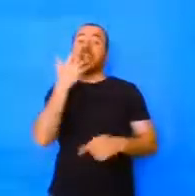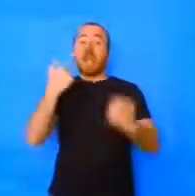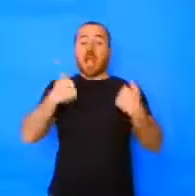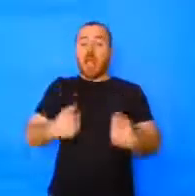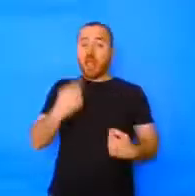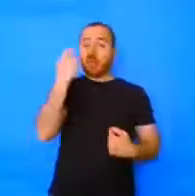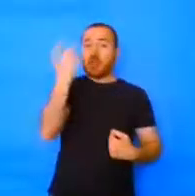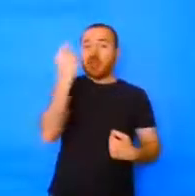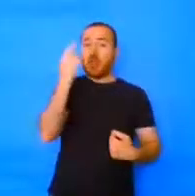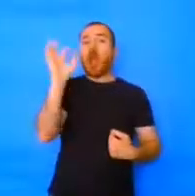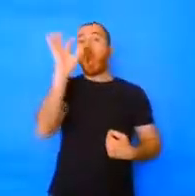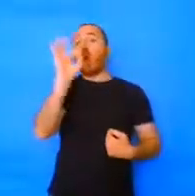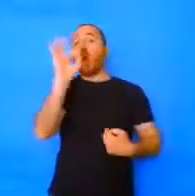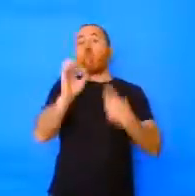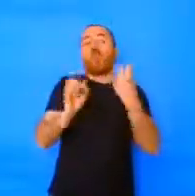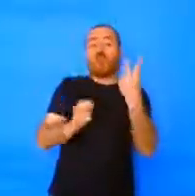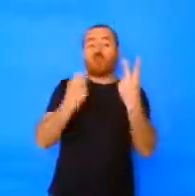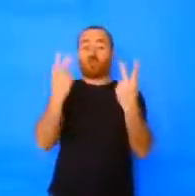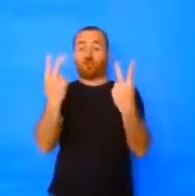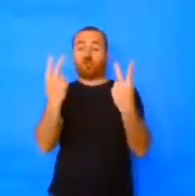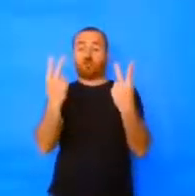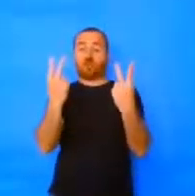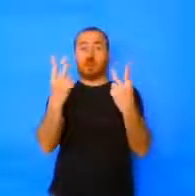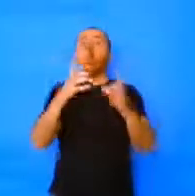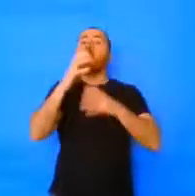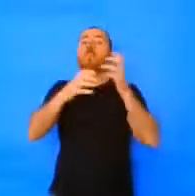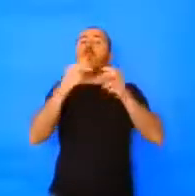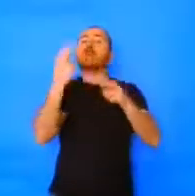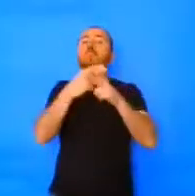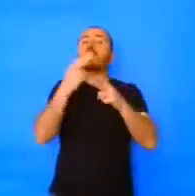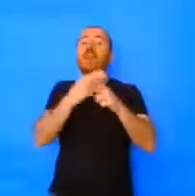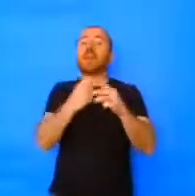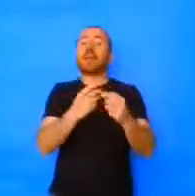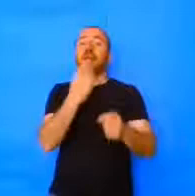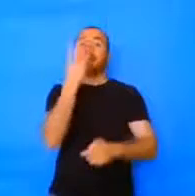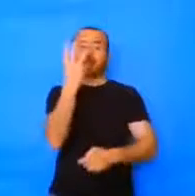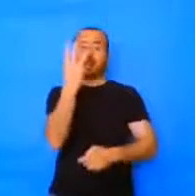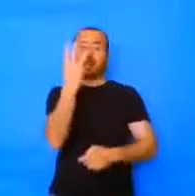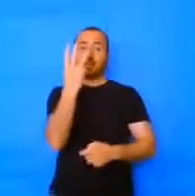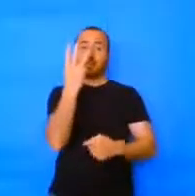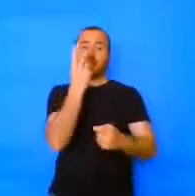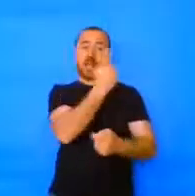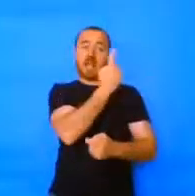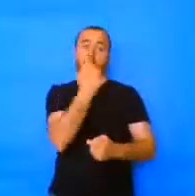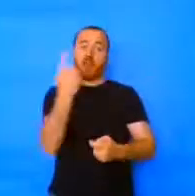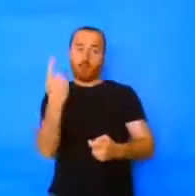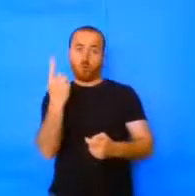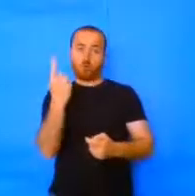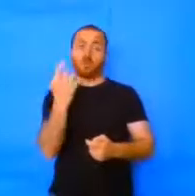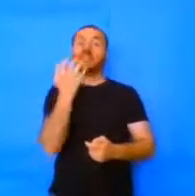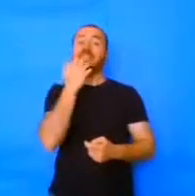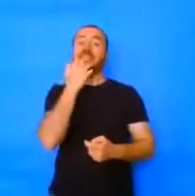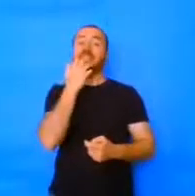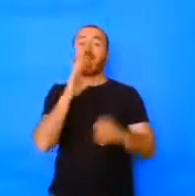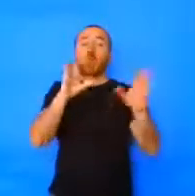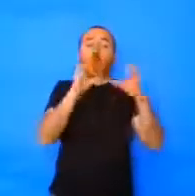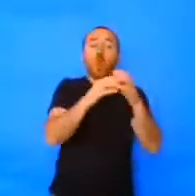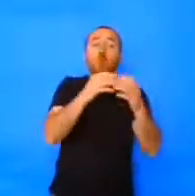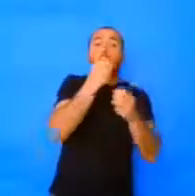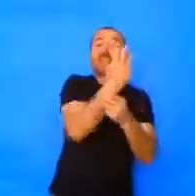cada jugador tiene tres bolas. Si el grupo de tres, entonces son dos bolas. Las características de